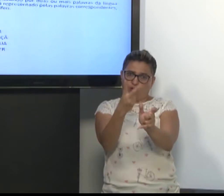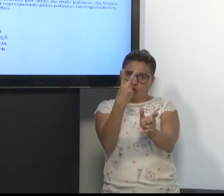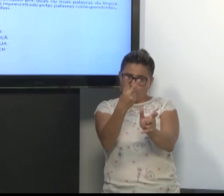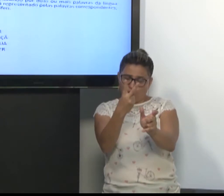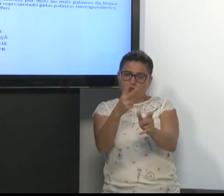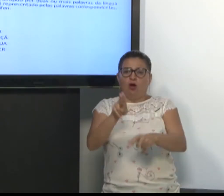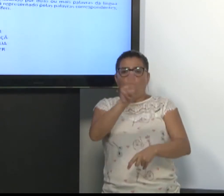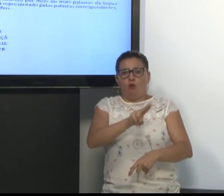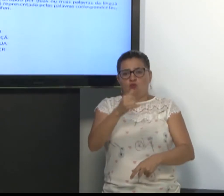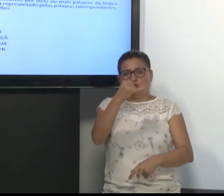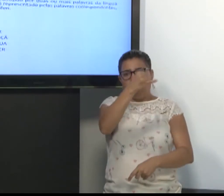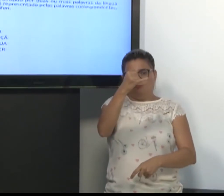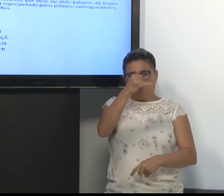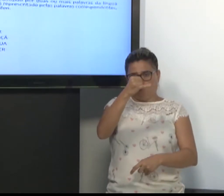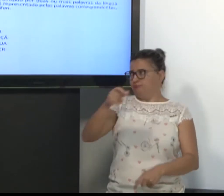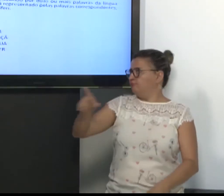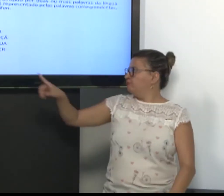Usa-se muito na negação. Ok?